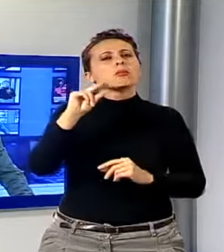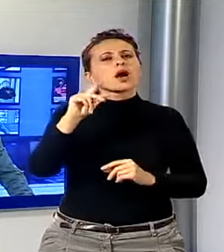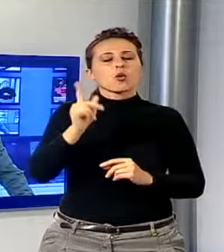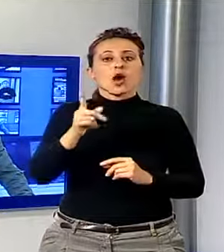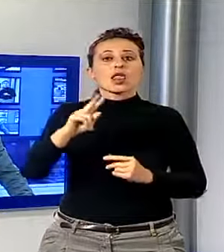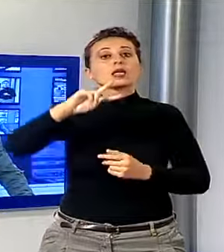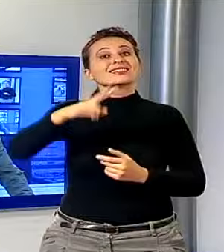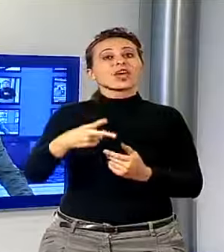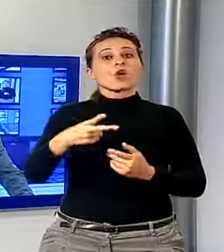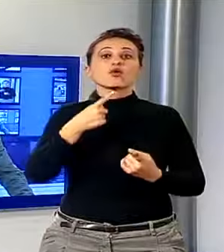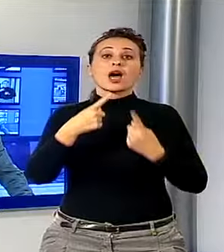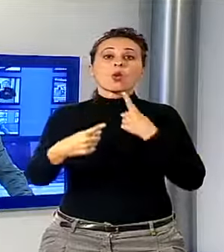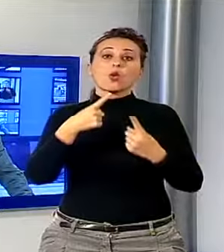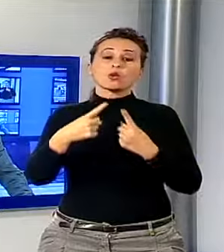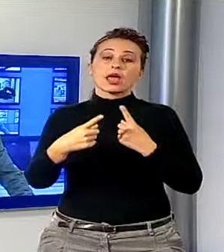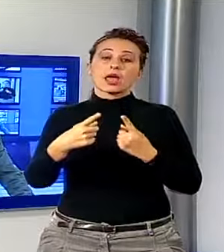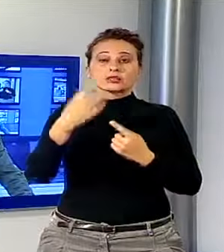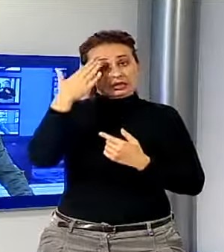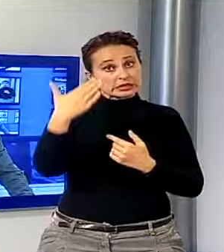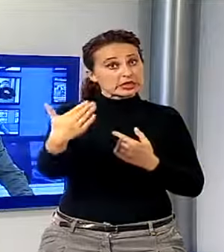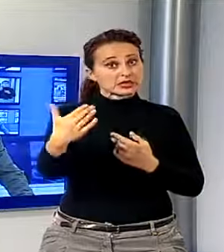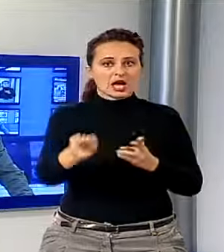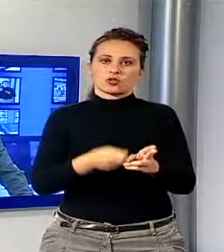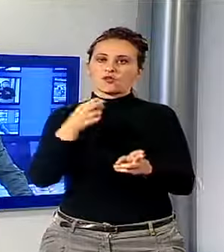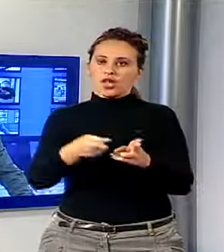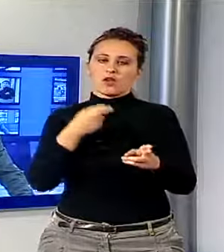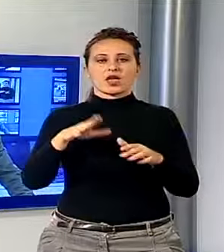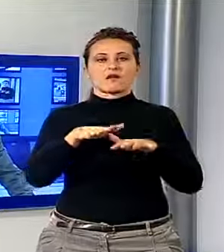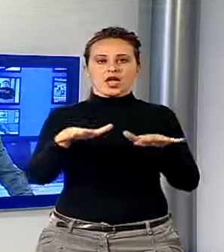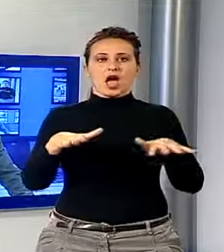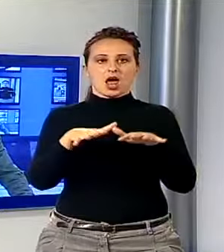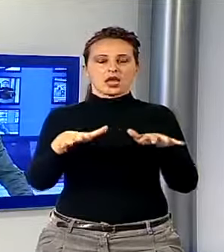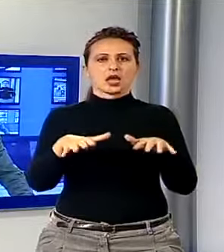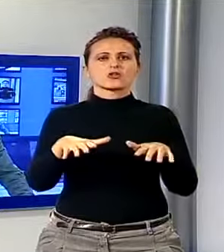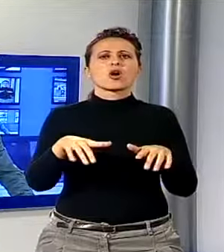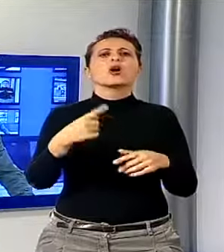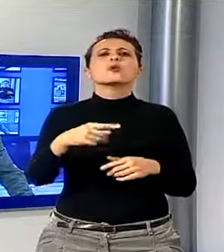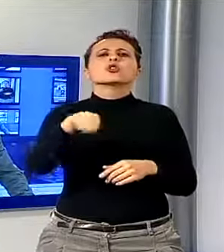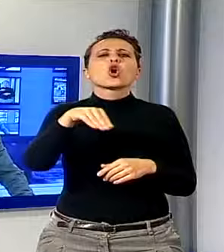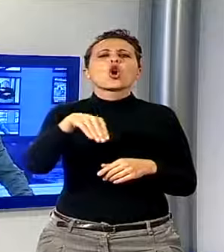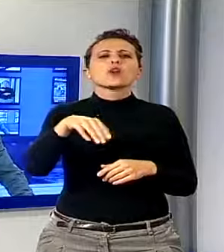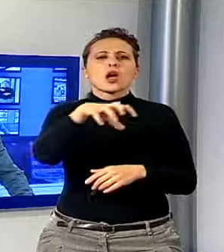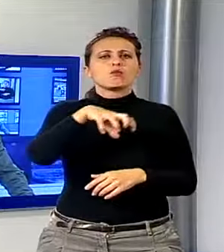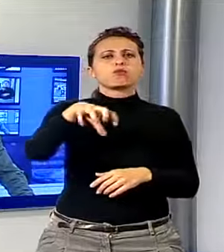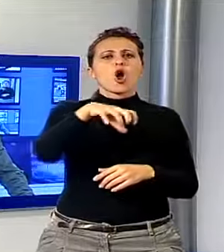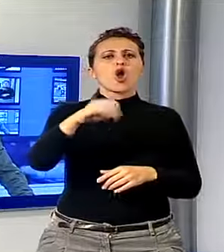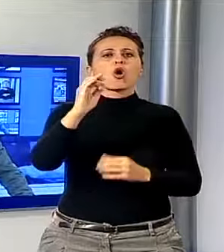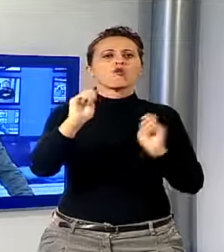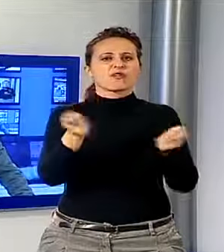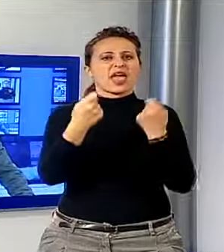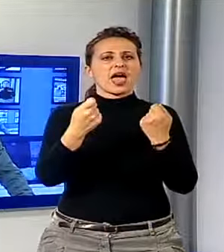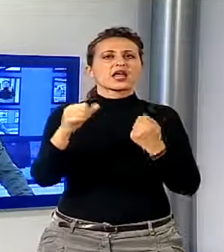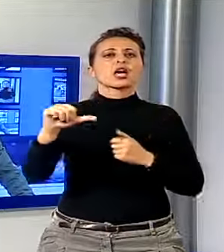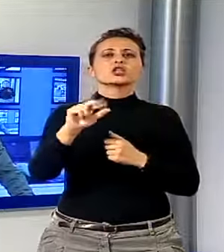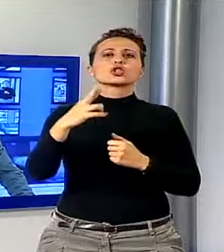per il disastro ferroviario di Viareggio, udienza che si è tenuta al Polo Fiere di Sorbano. Ancora una volta è